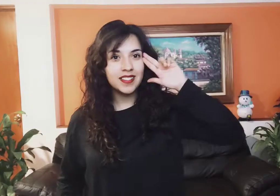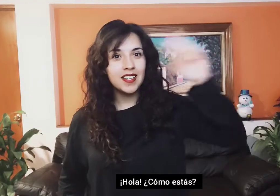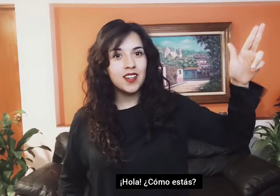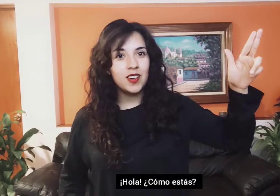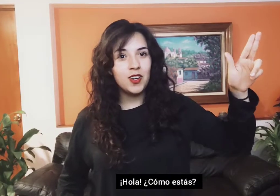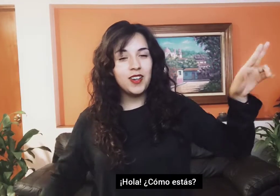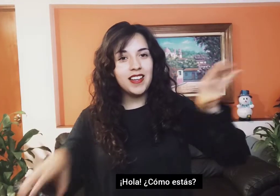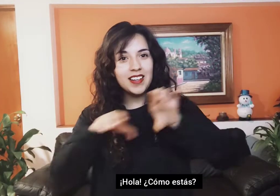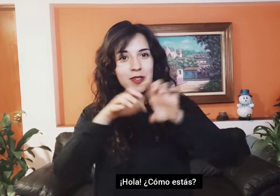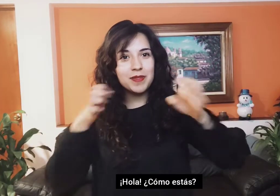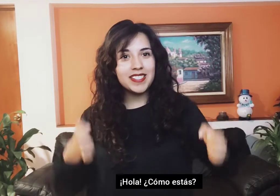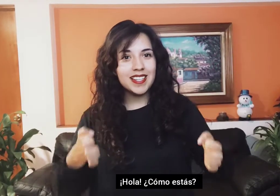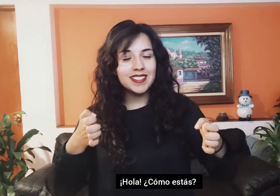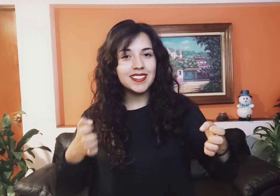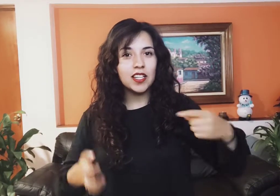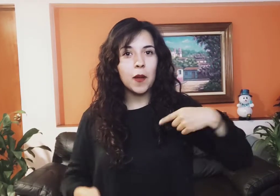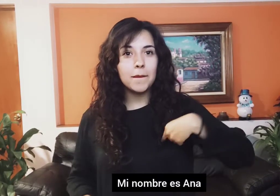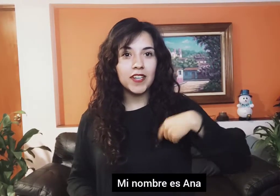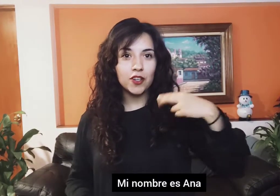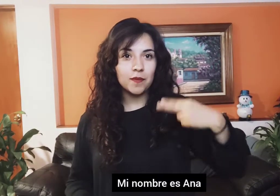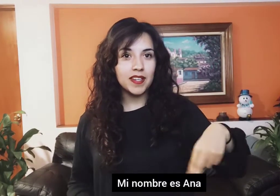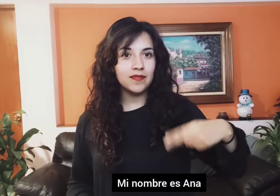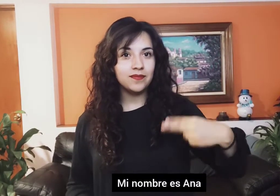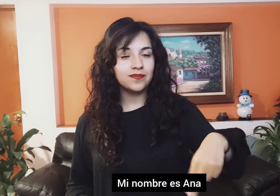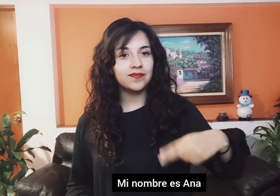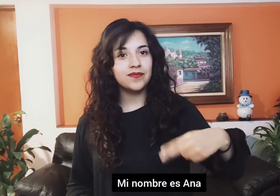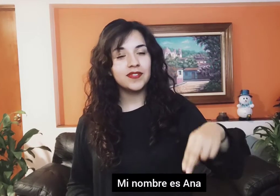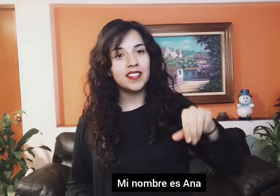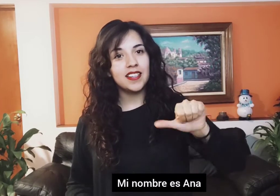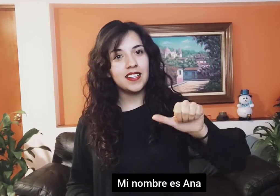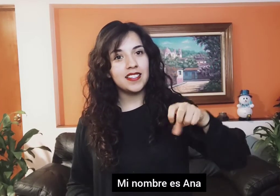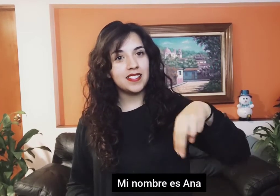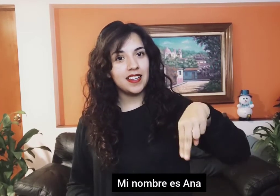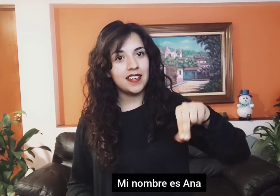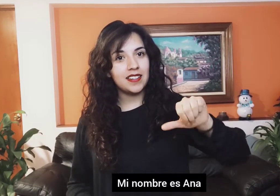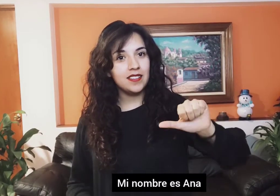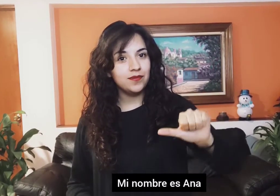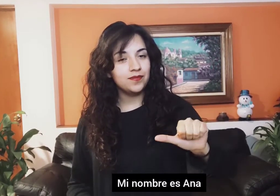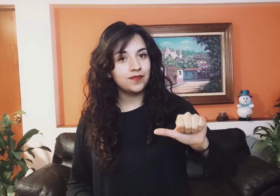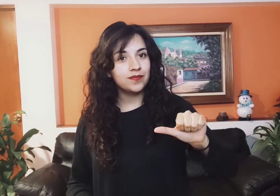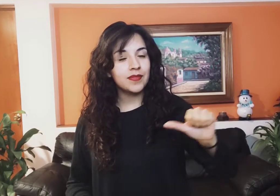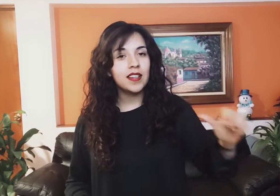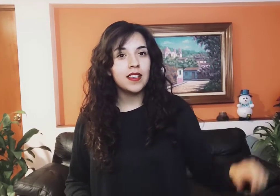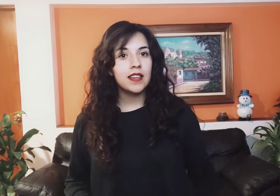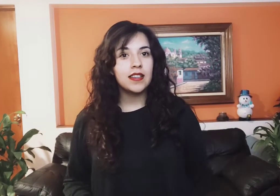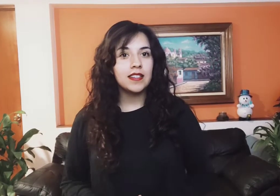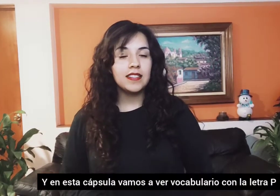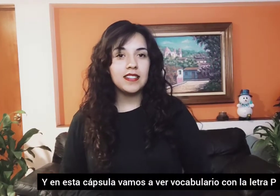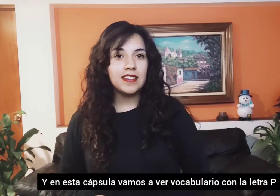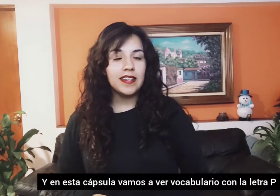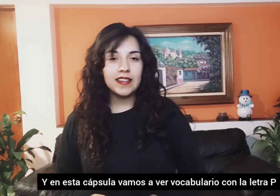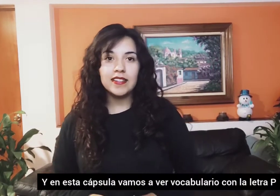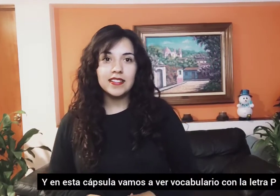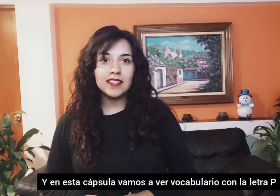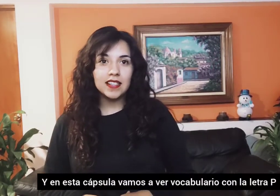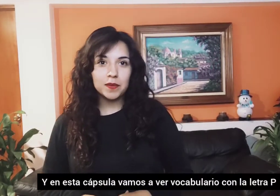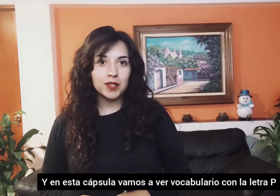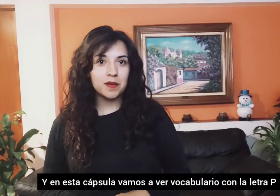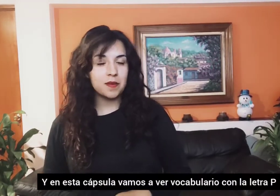Hola, ¿cómo estás? Mi nombre es Ana y en esta cápsula vamos